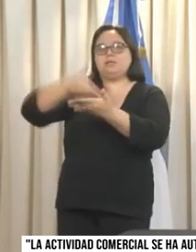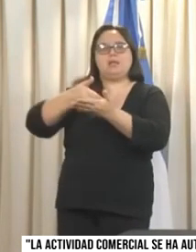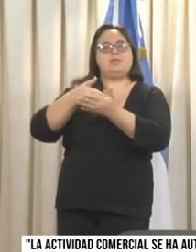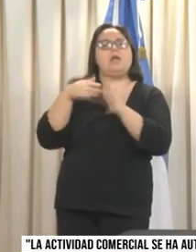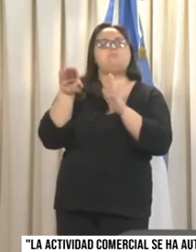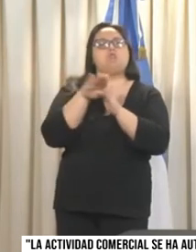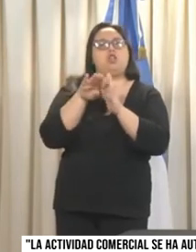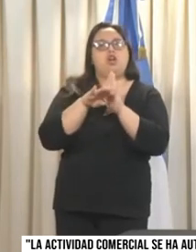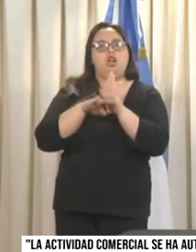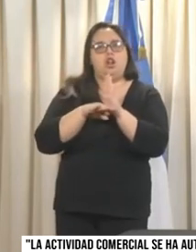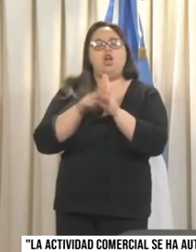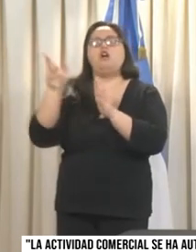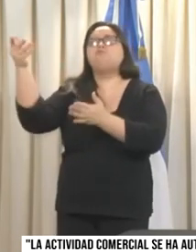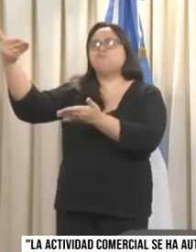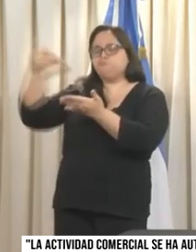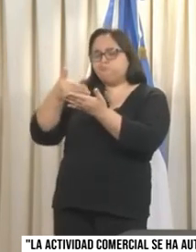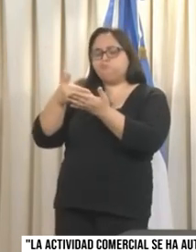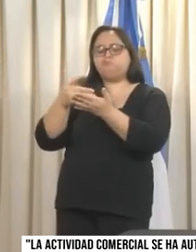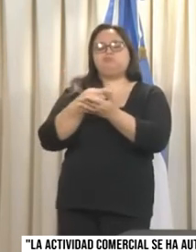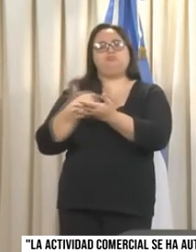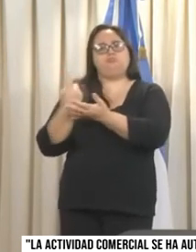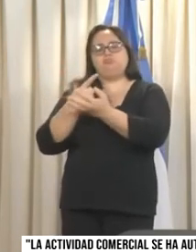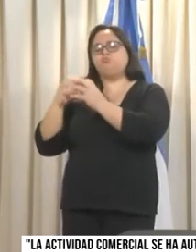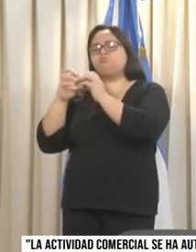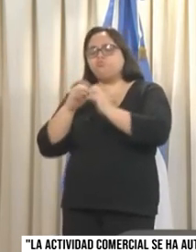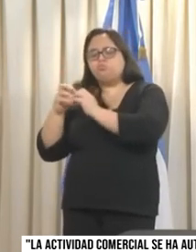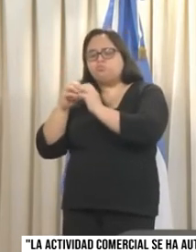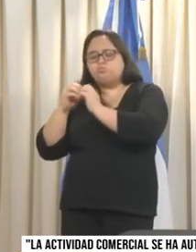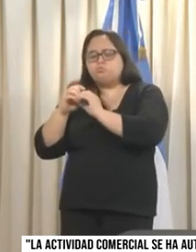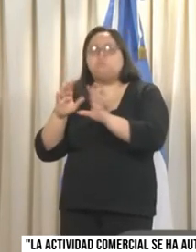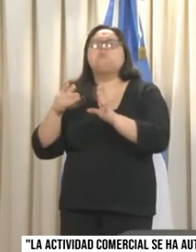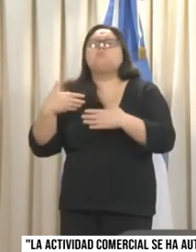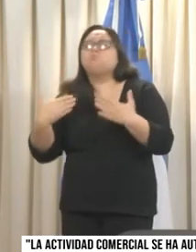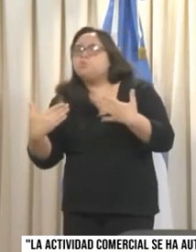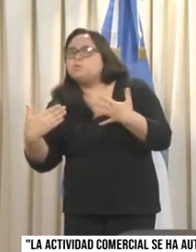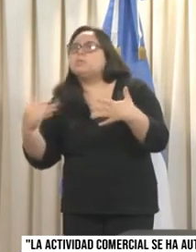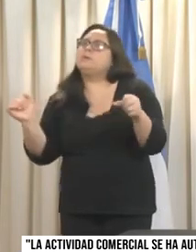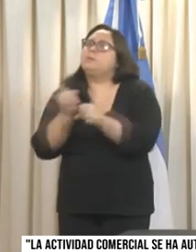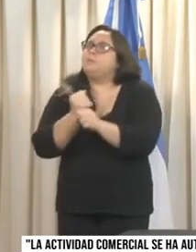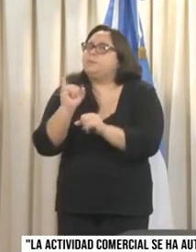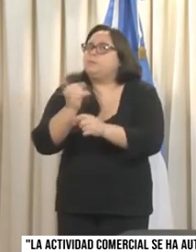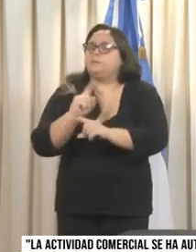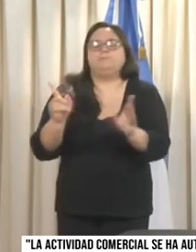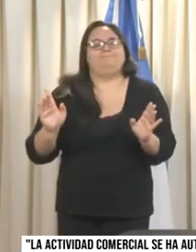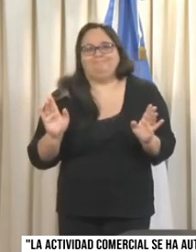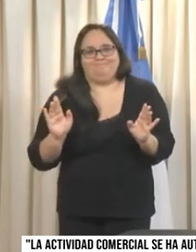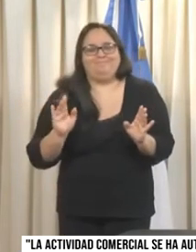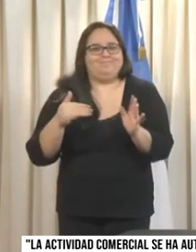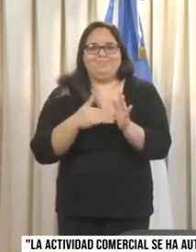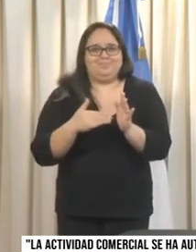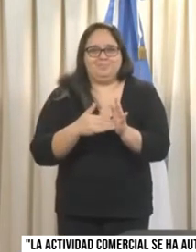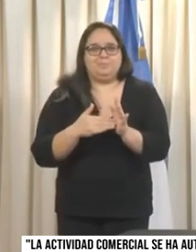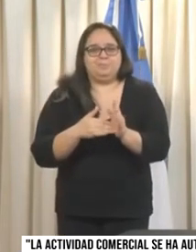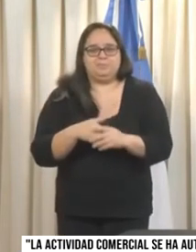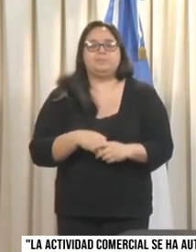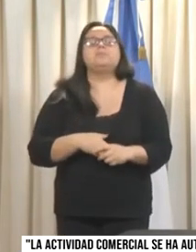Operativo de Emergencia de estos protocolos, y en función de eso se puede o no habilitar justamente la apertura de estos